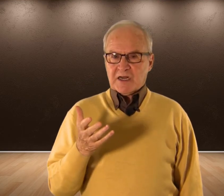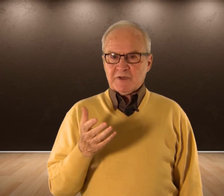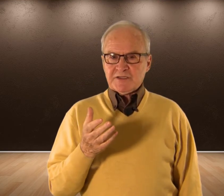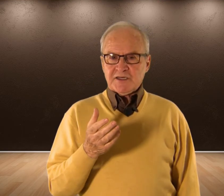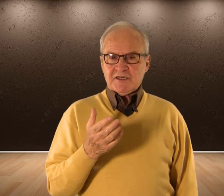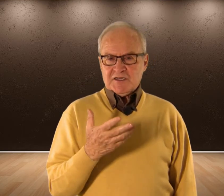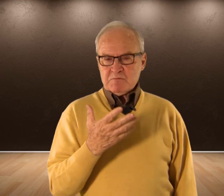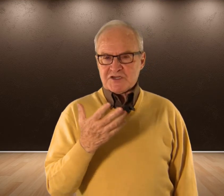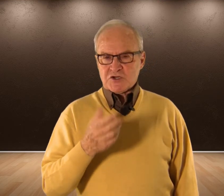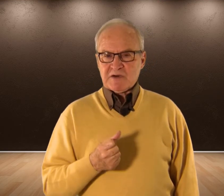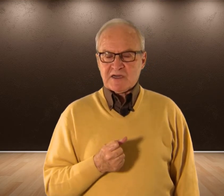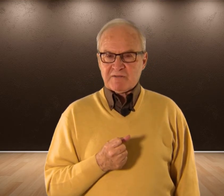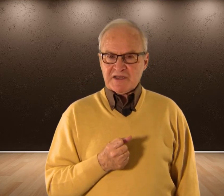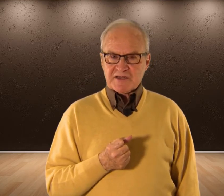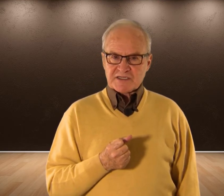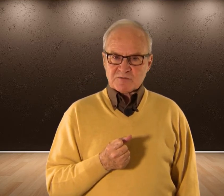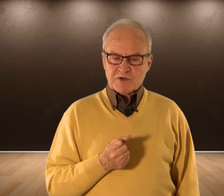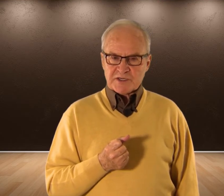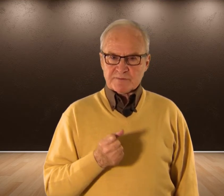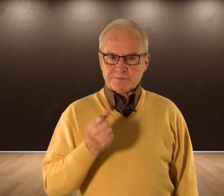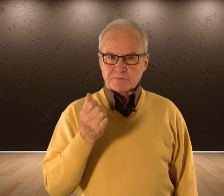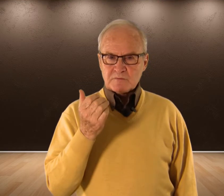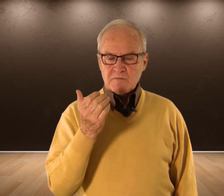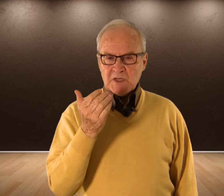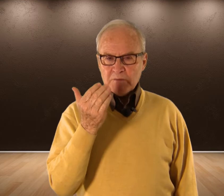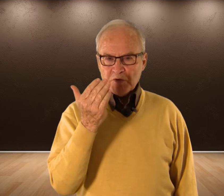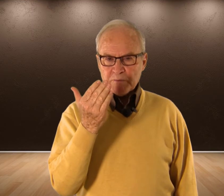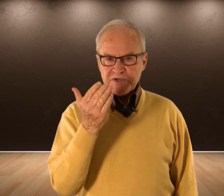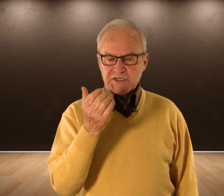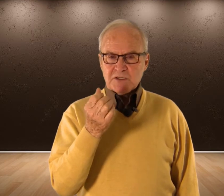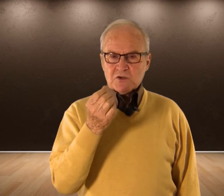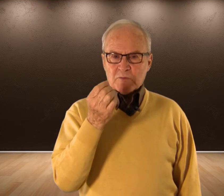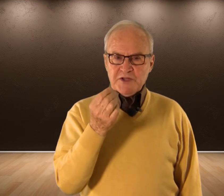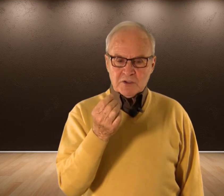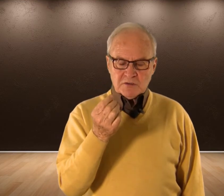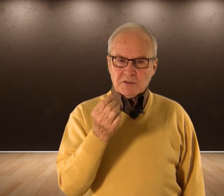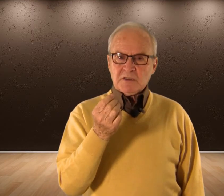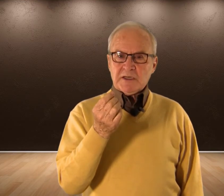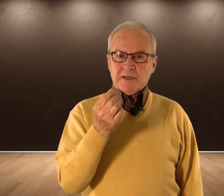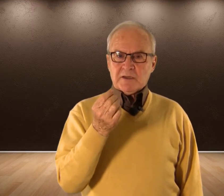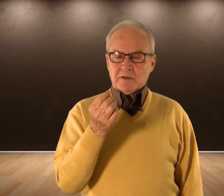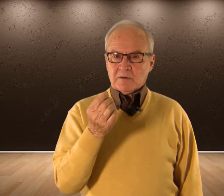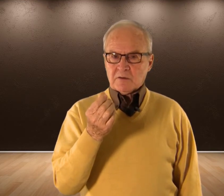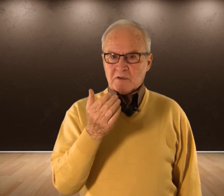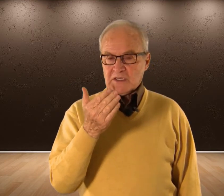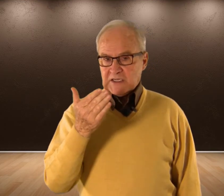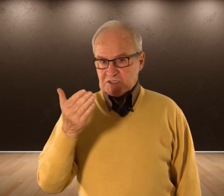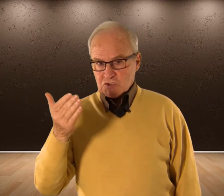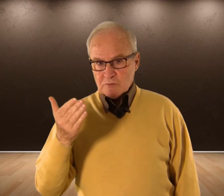realmente Impresionaba La belleza De estas mujeres Bueno pues Como digo Estos